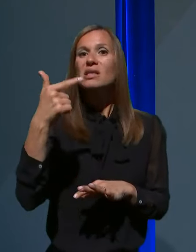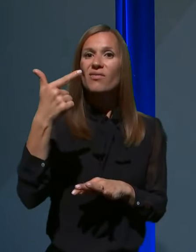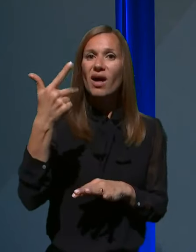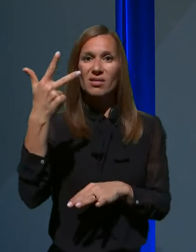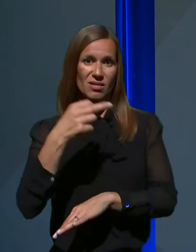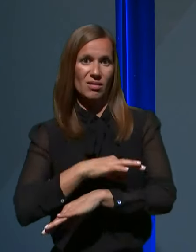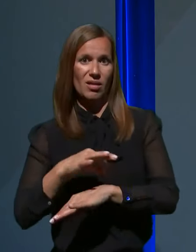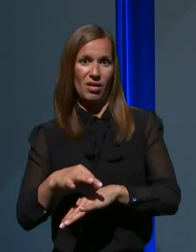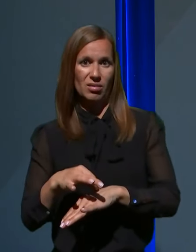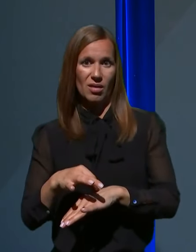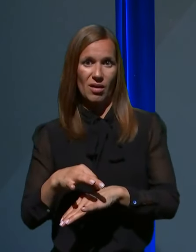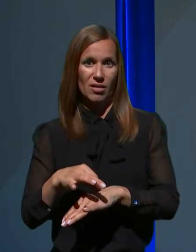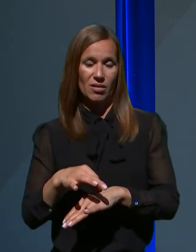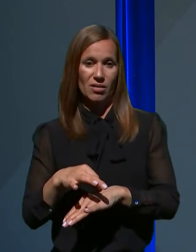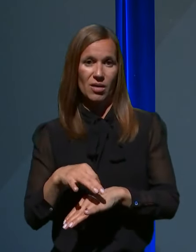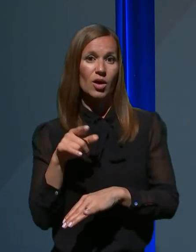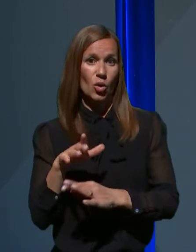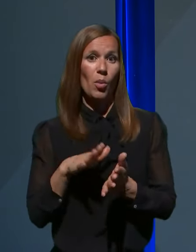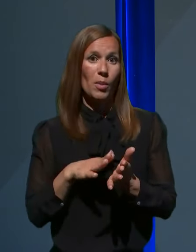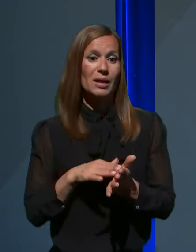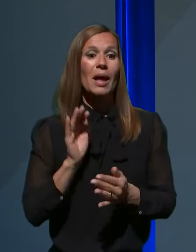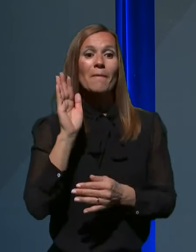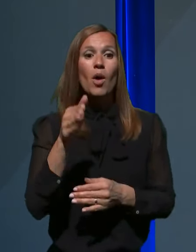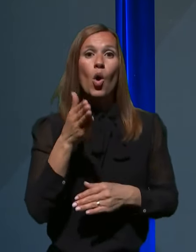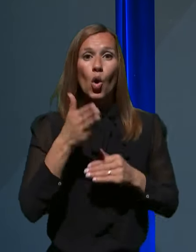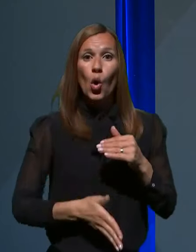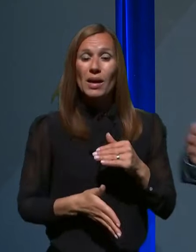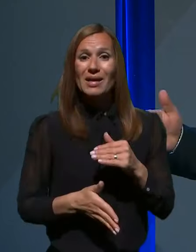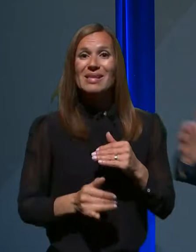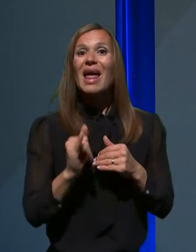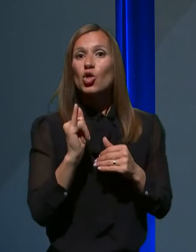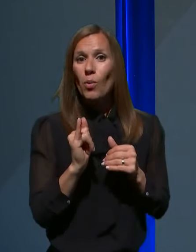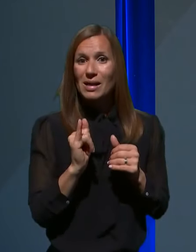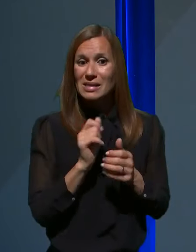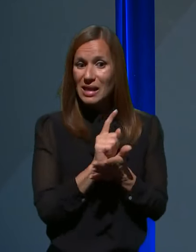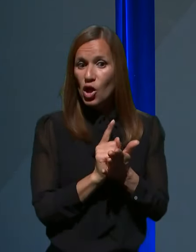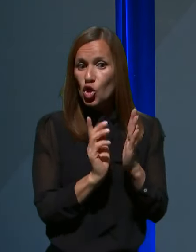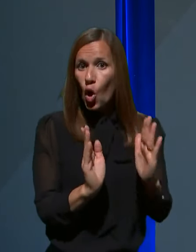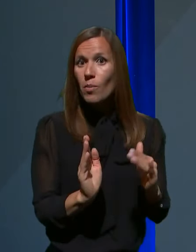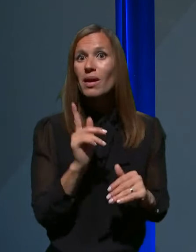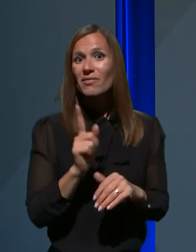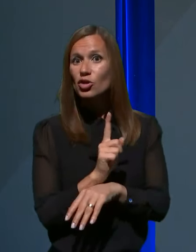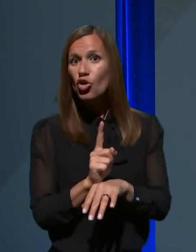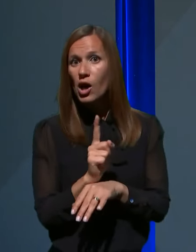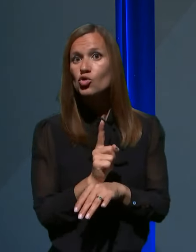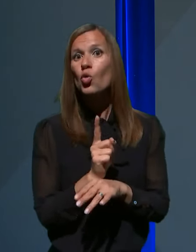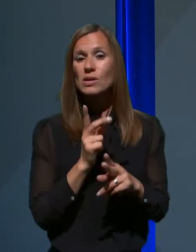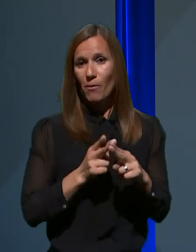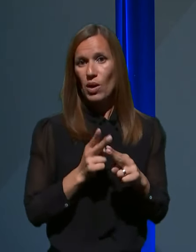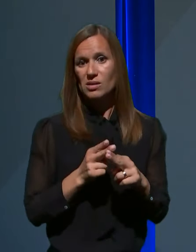tednih, se pravi, po preteku inkubacijske dobe in seveda tudi v času, ko se običajno bolezen razvije.